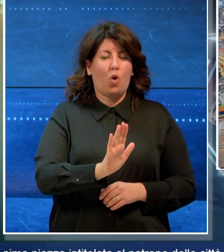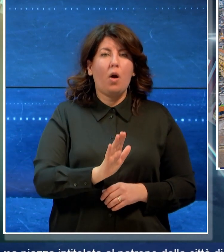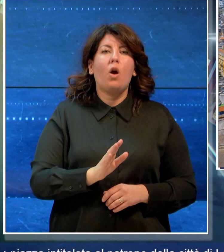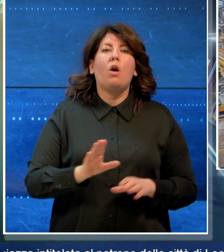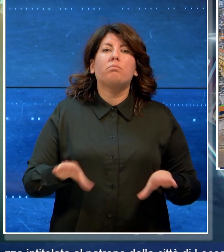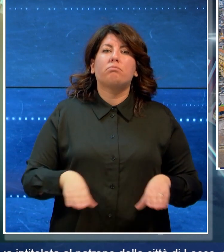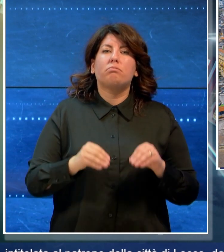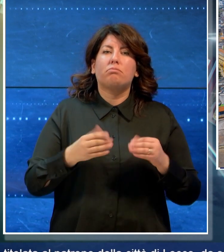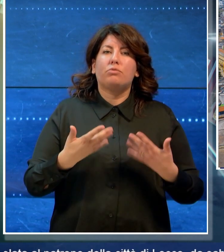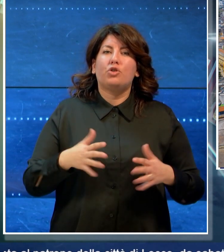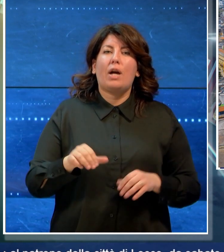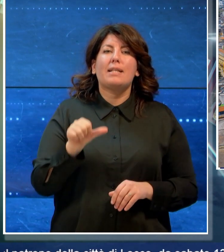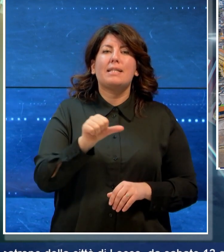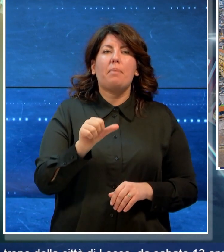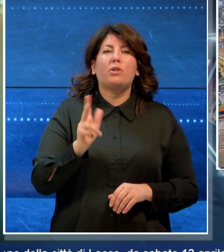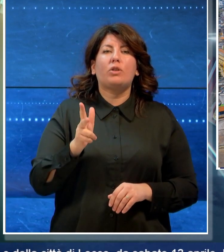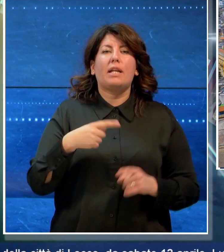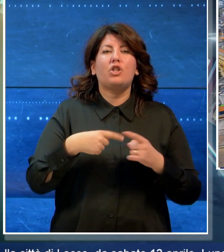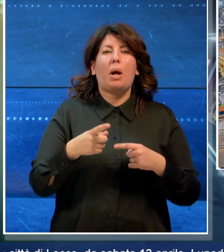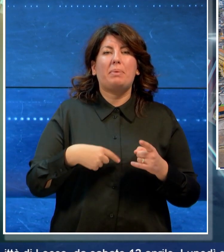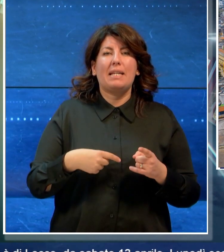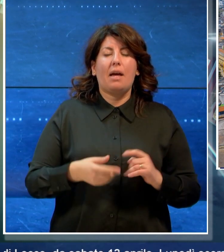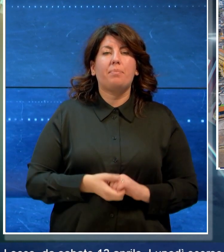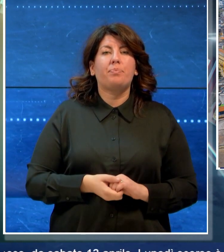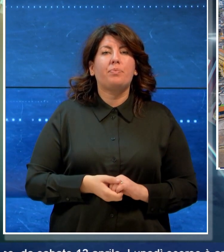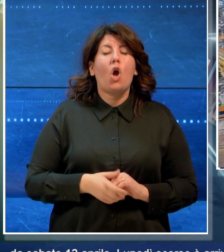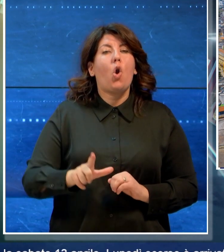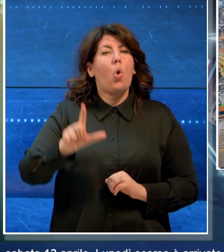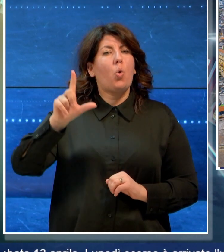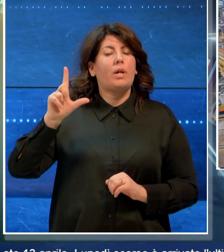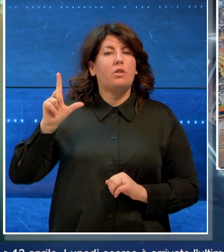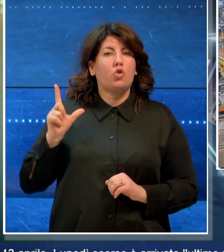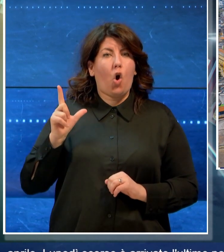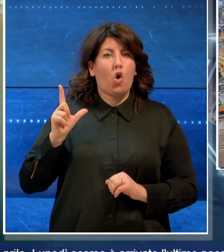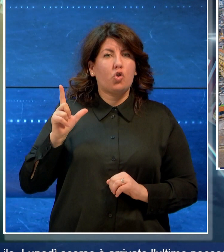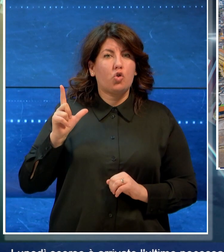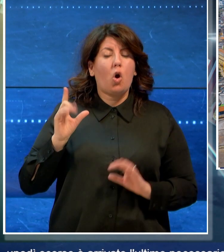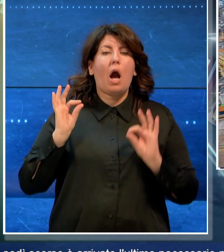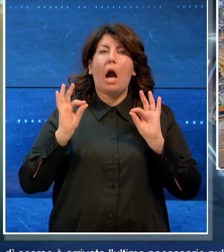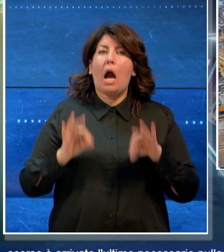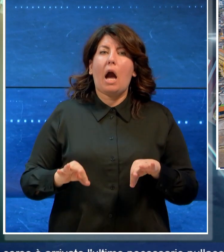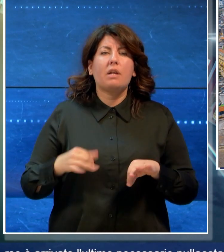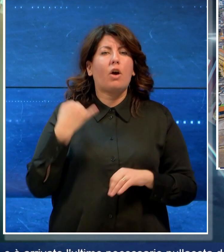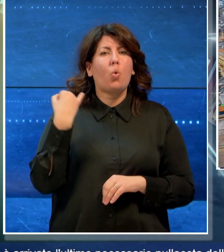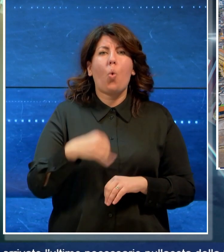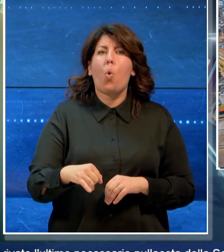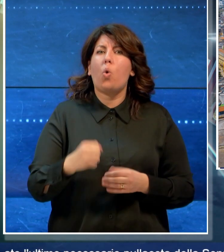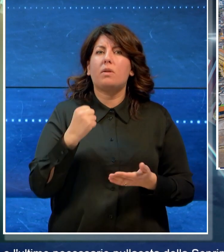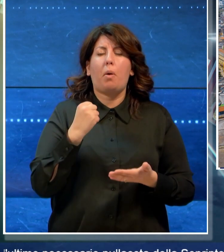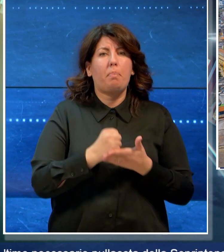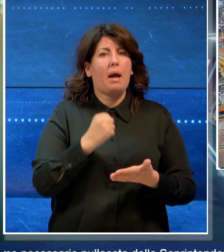sabato 13 aprile. Lunedì scorso è arrivato l'ultimo nulla osta della